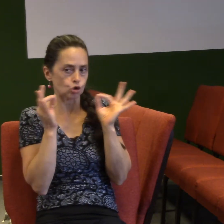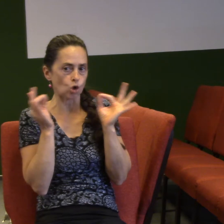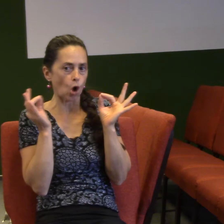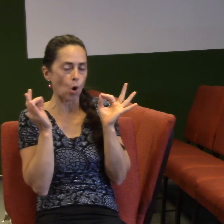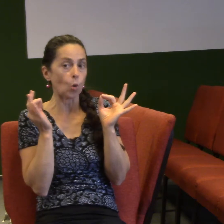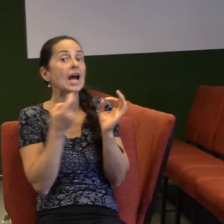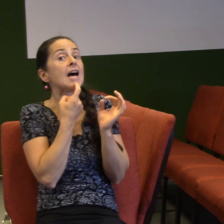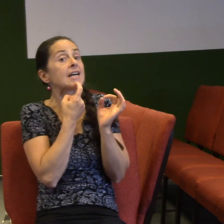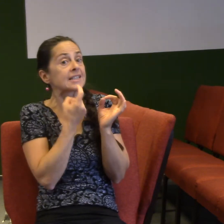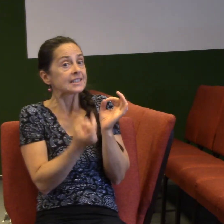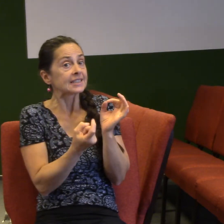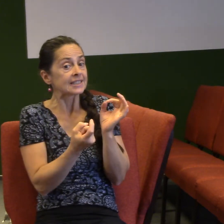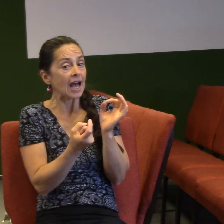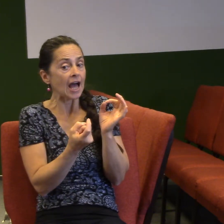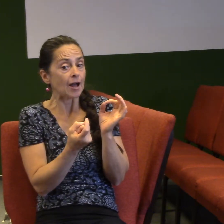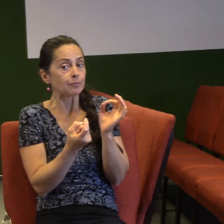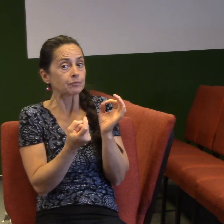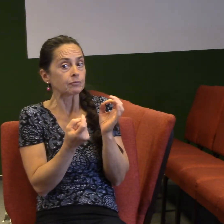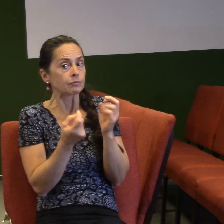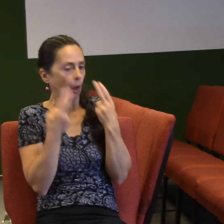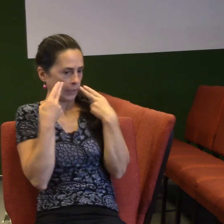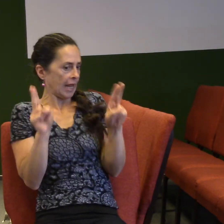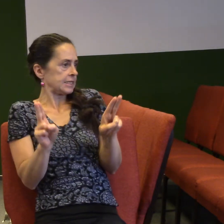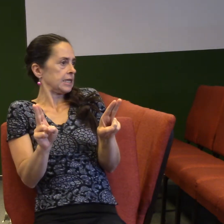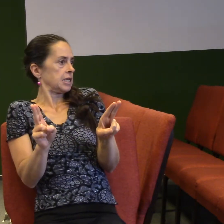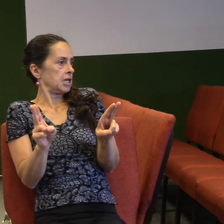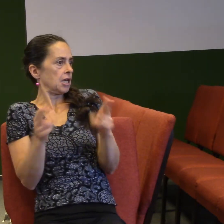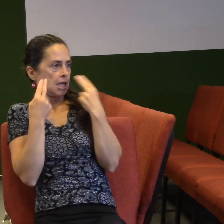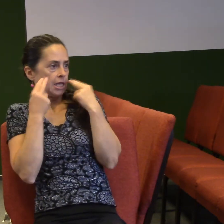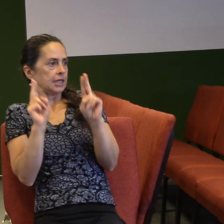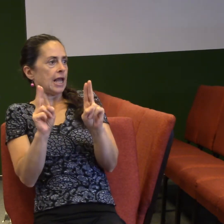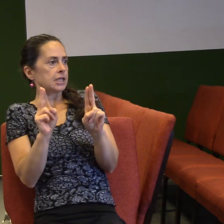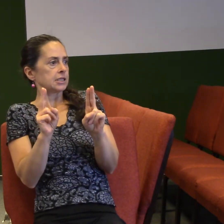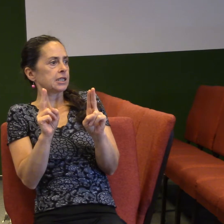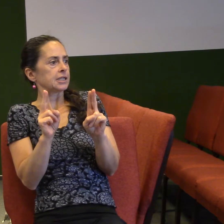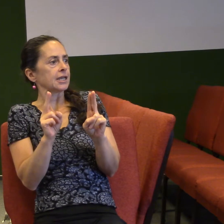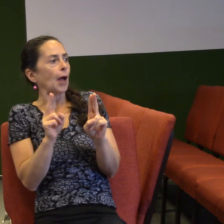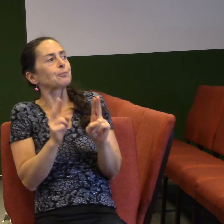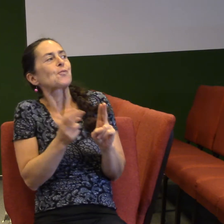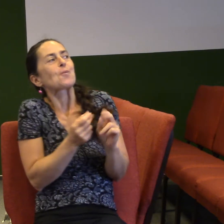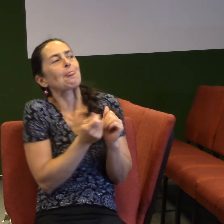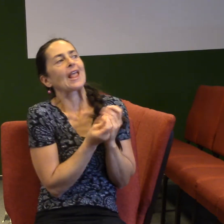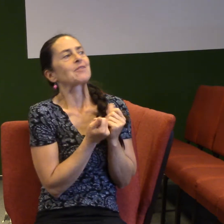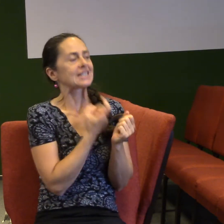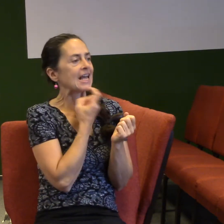Vůbec nemá žádný stůd a žádný ohled na nás a prostě jde nekompromisně za svým cílem.